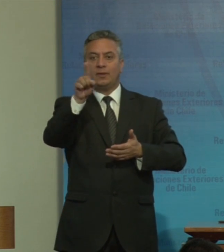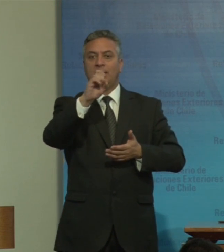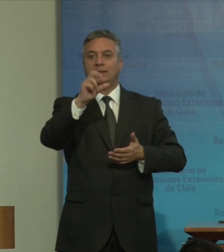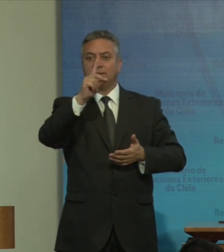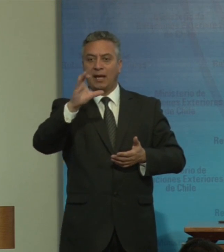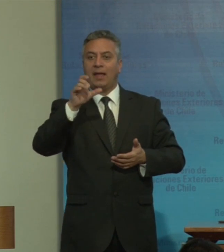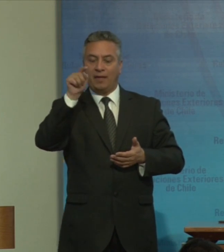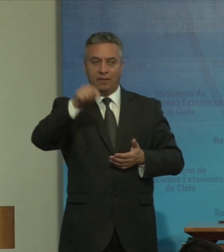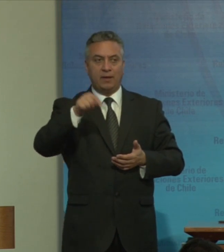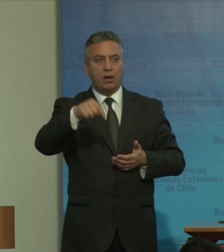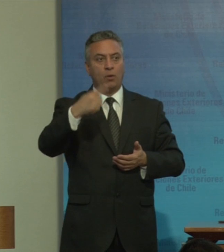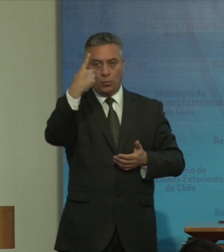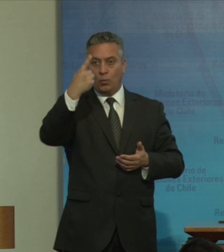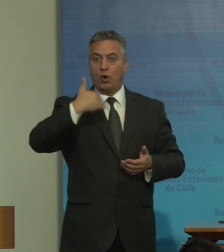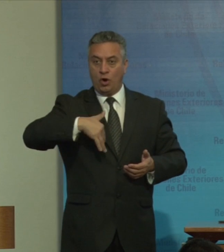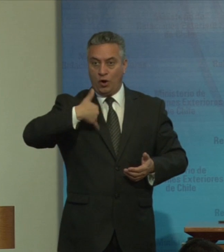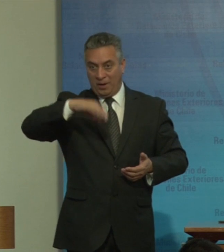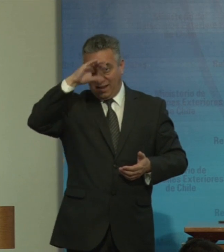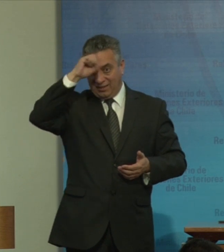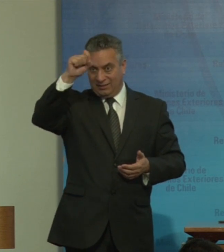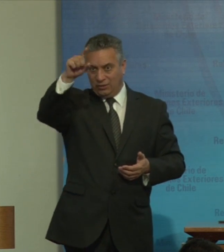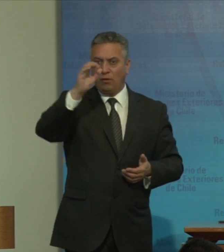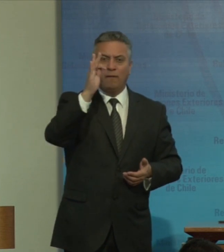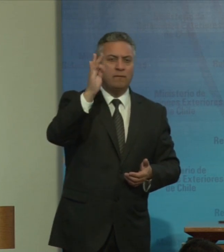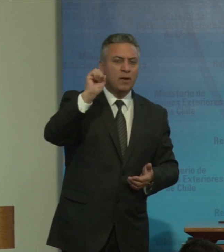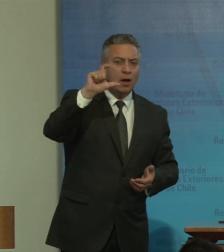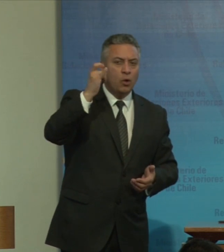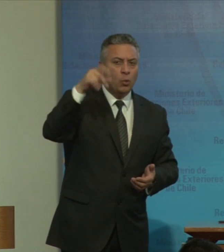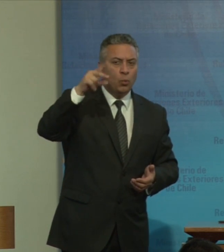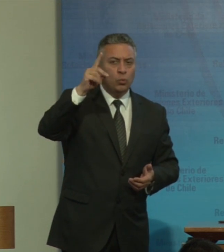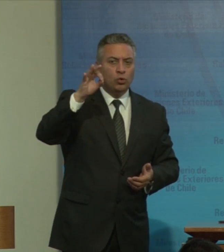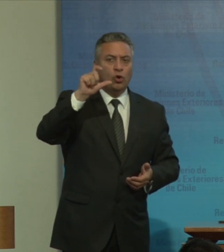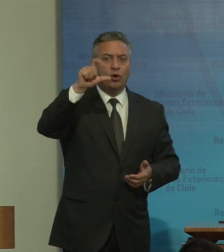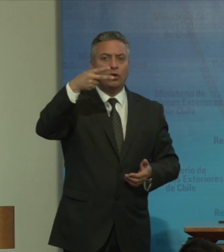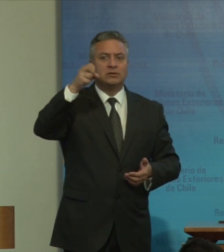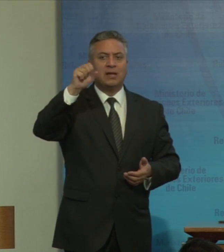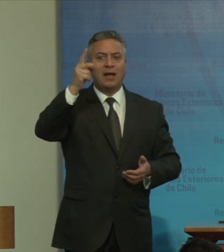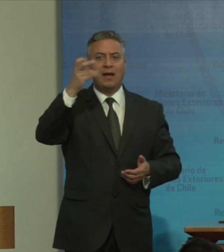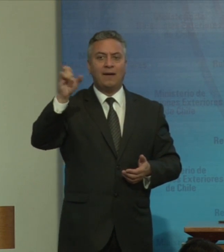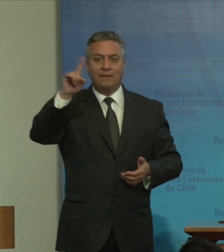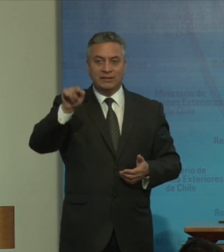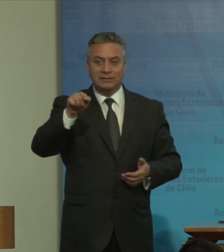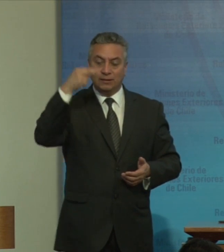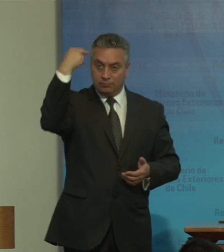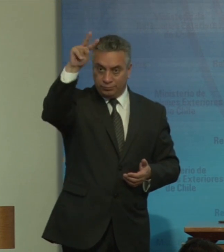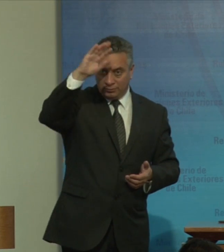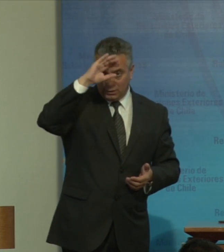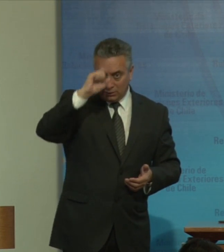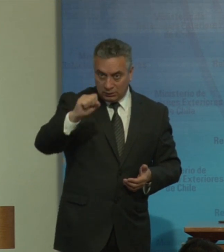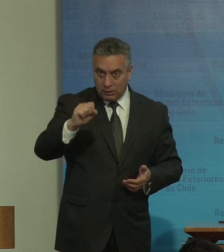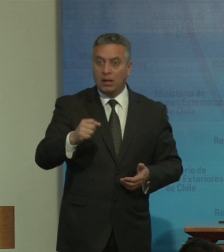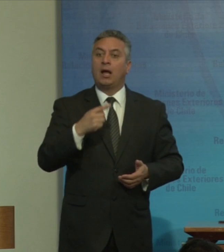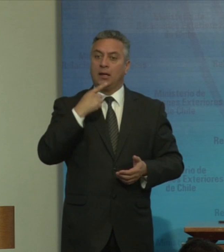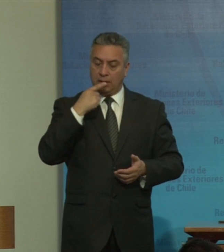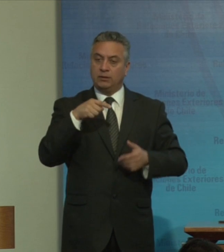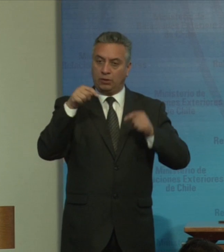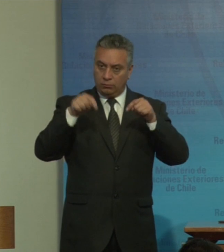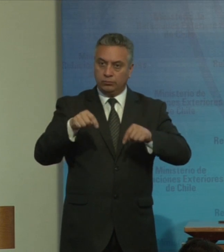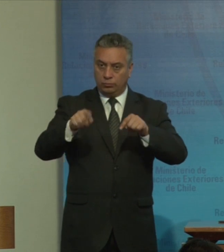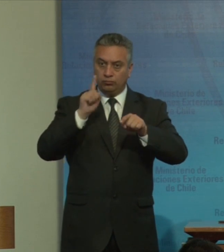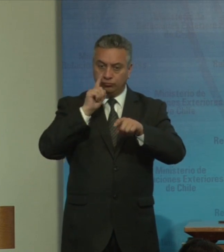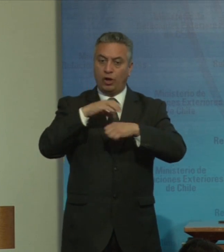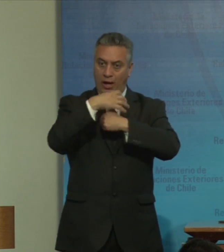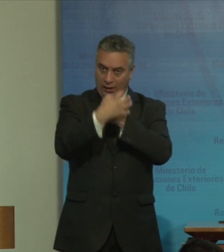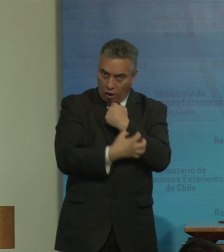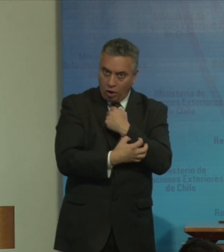Facundo Chávez un argentino hemos identificado un par de temas que presentan desafíos comunes para esta región y más allá